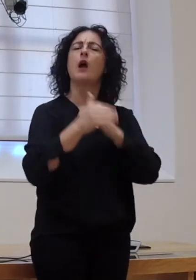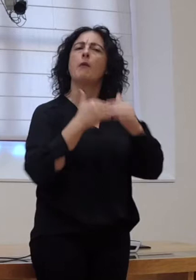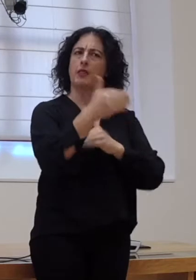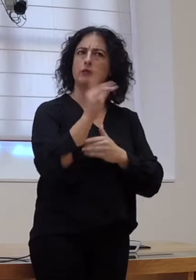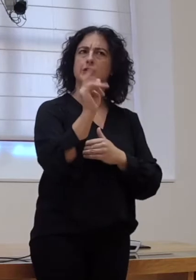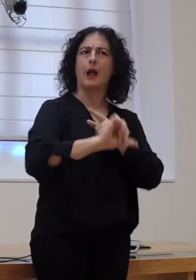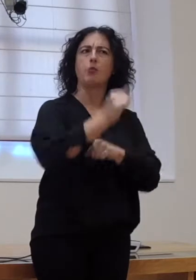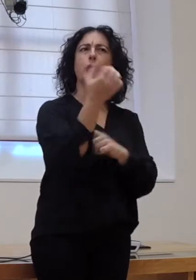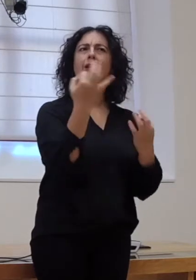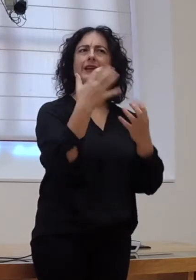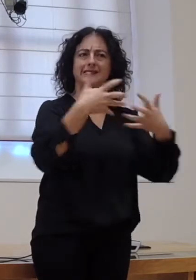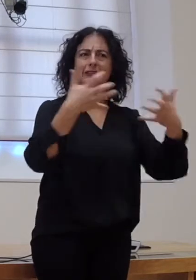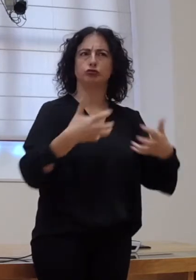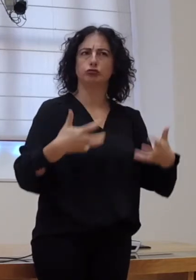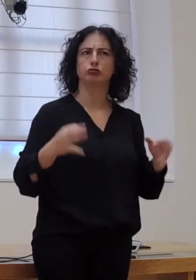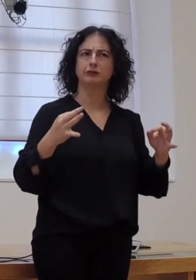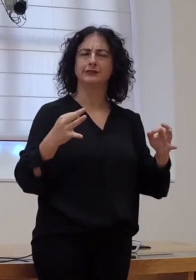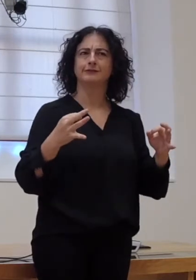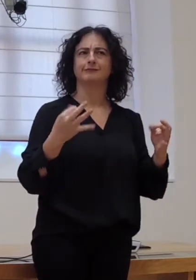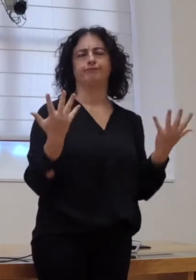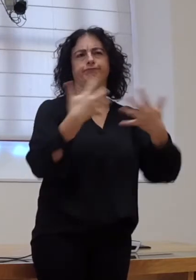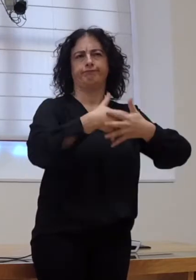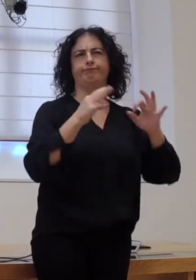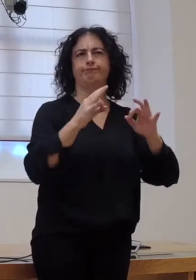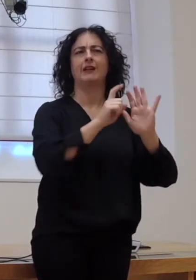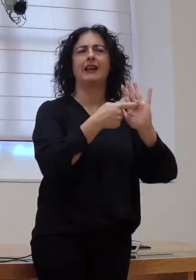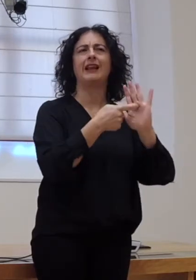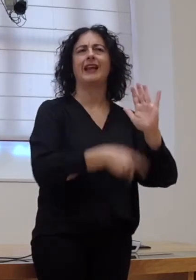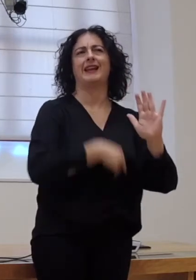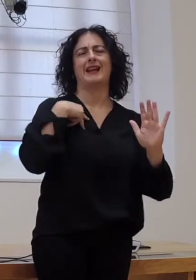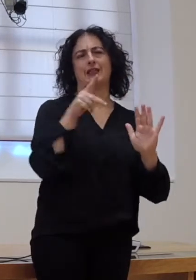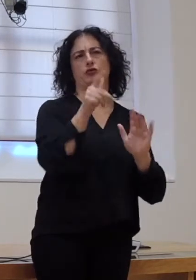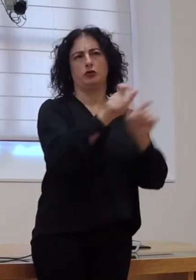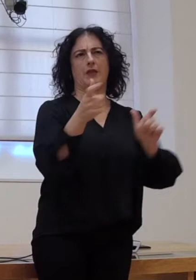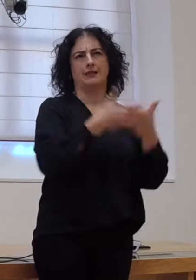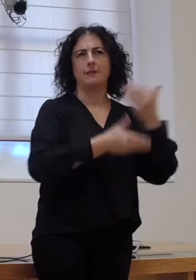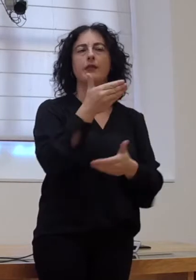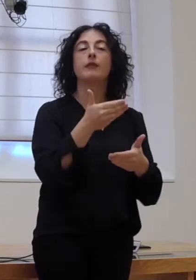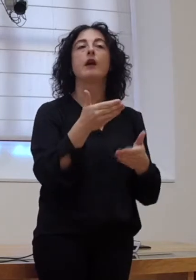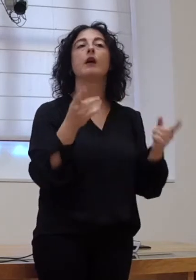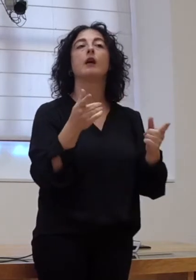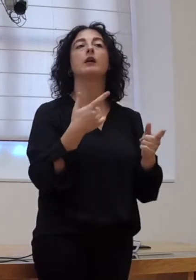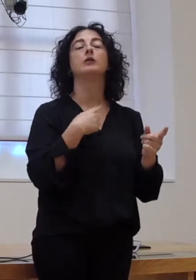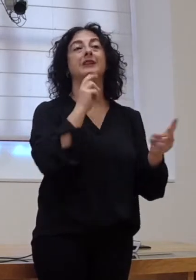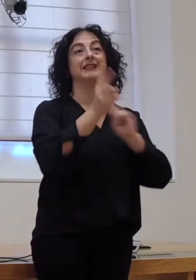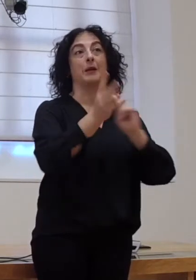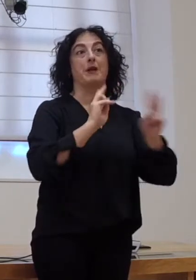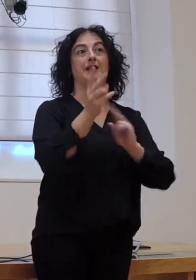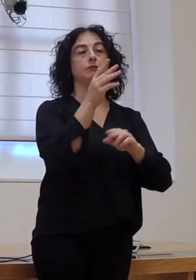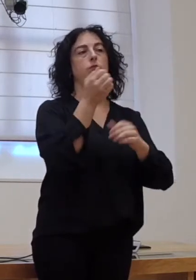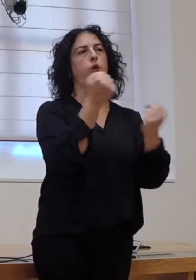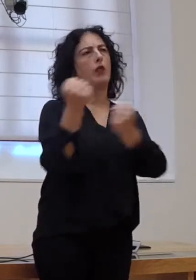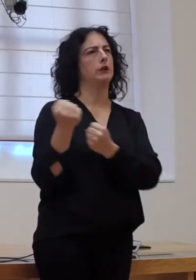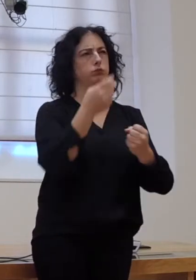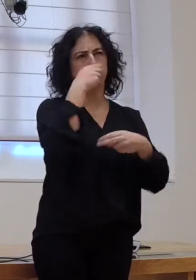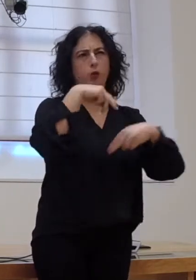polo que se aproba o texto refundido da Lei Xeral de Dereitos das Persoas con Discapacidade, e que interpela aos poderes públicos